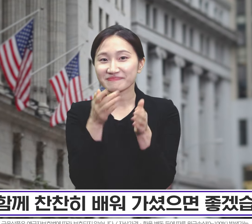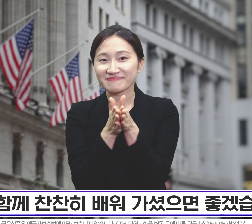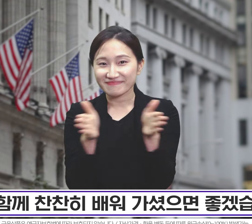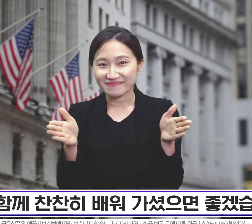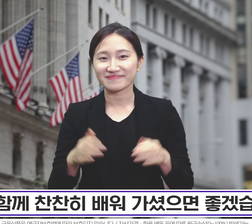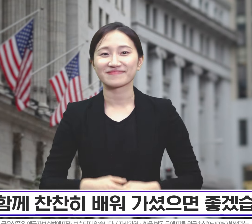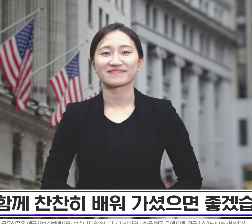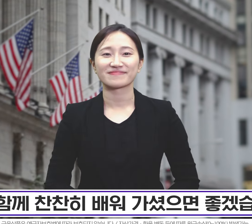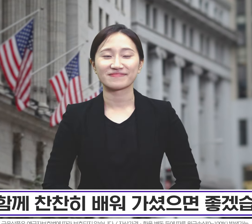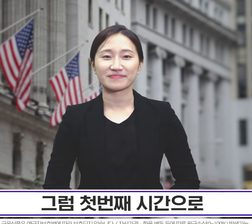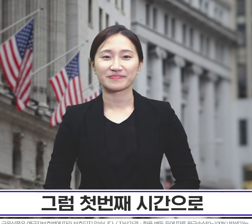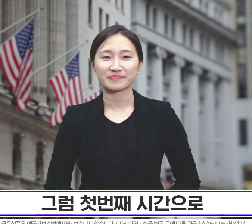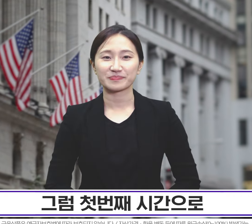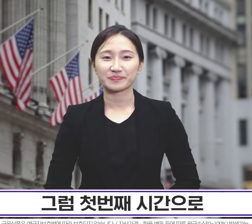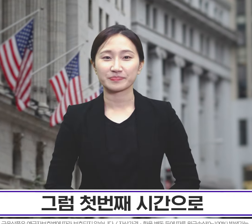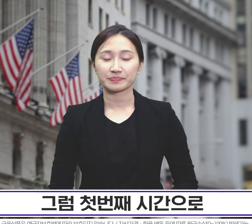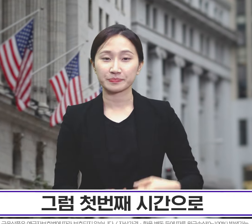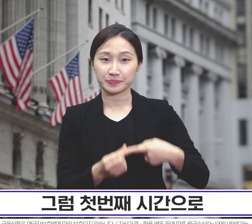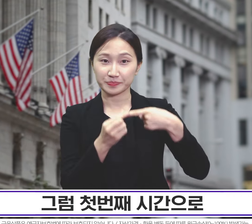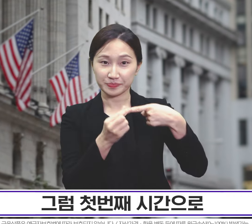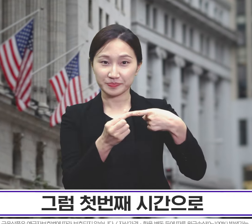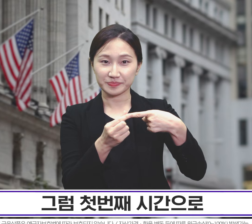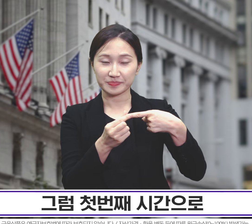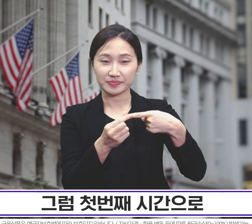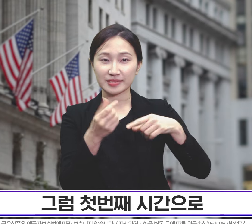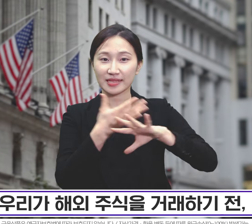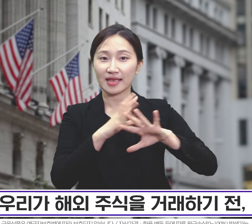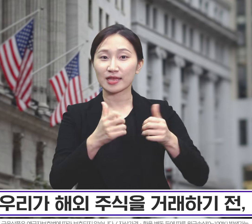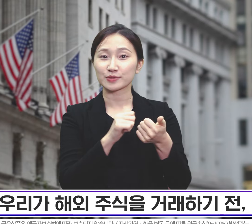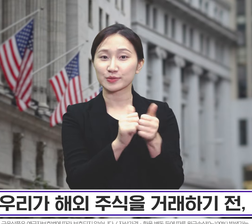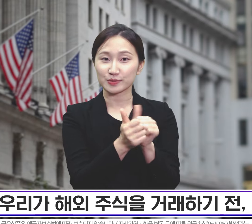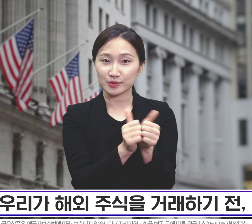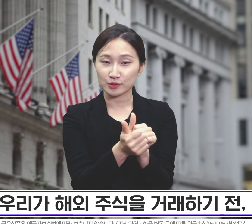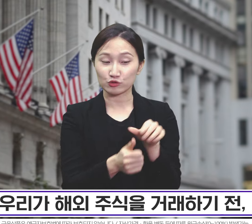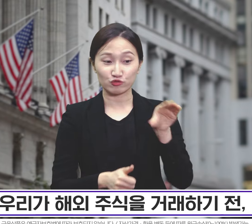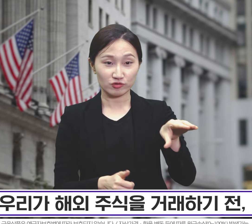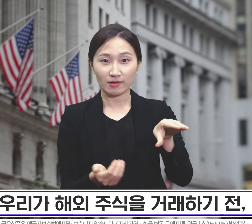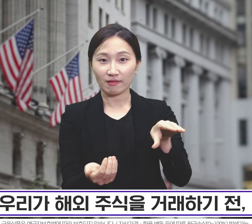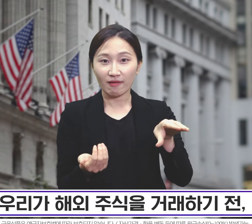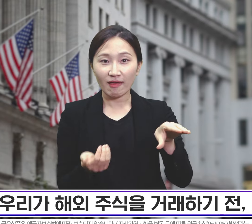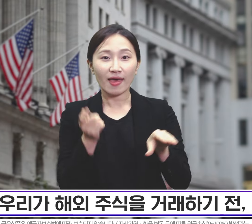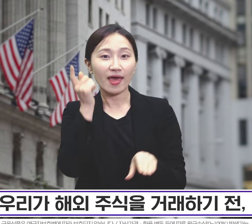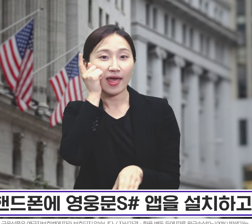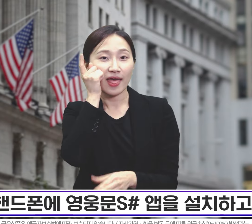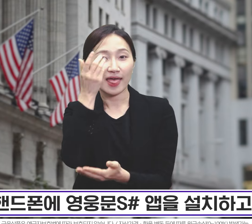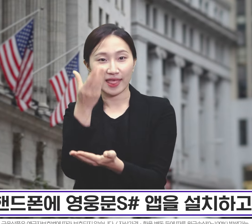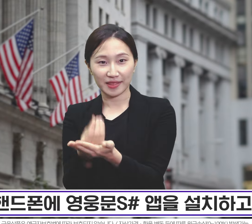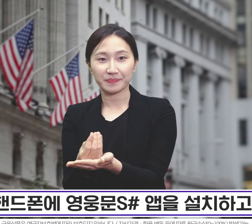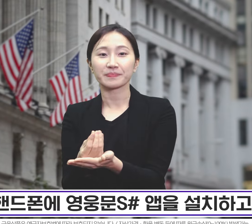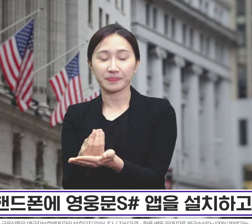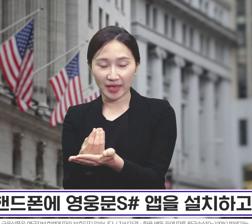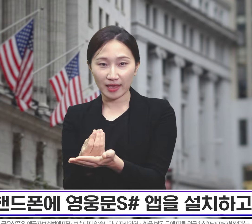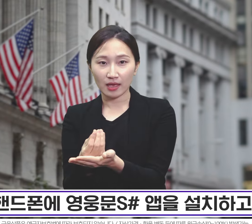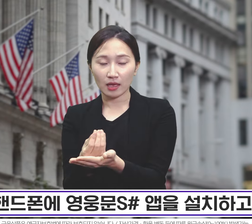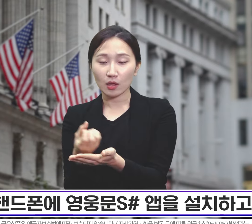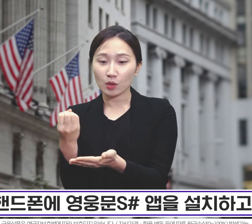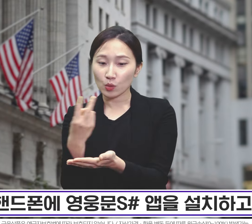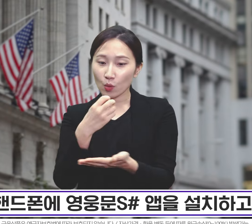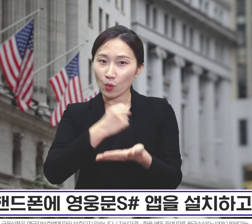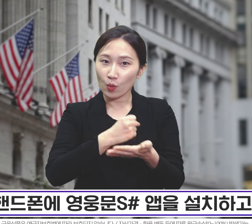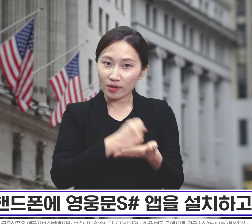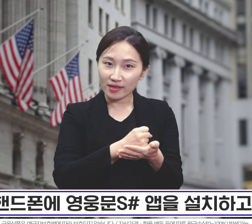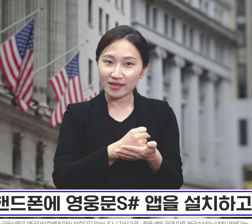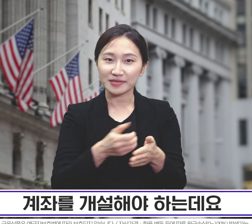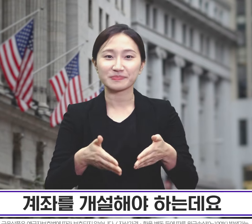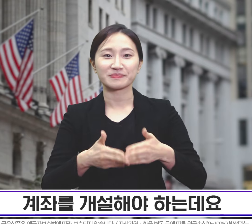배워가셨으면 좋겠습니다. 그럼 첫 번째 시간으로 우리가 해외 주식을 거래하기 전 핸드폰에 영웅은 S샵